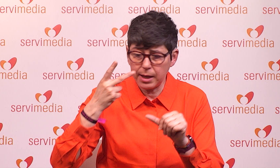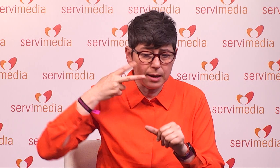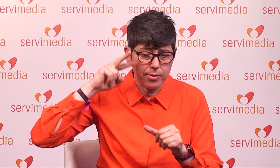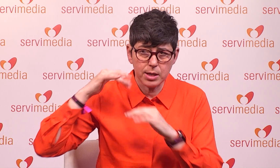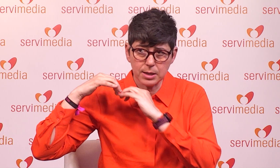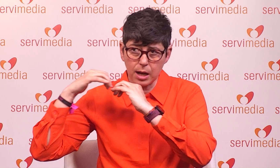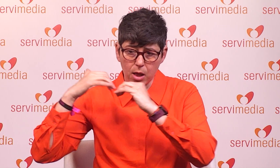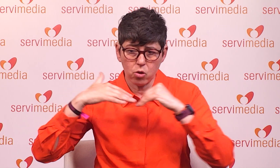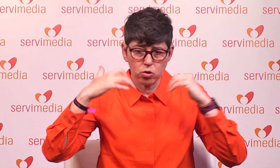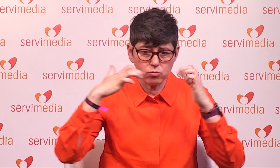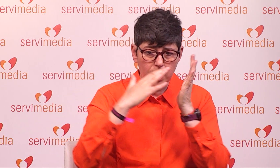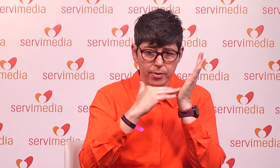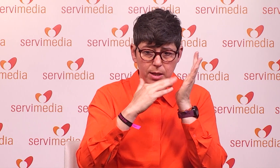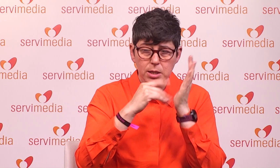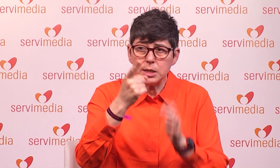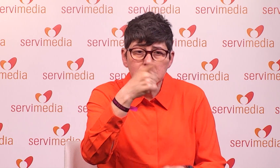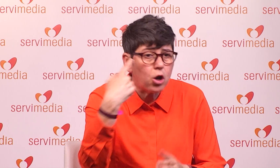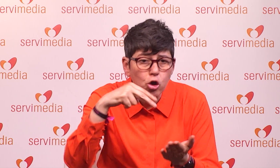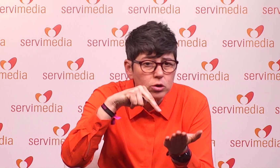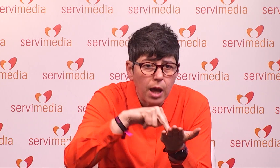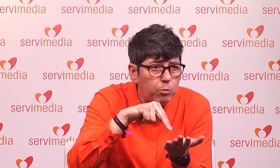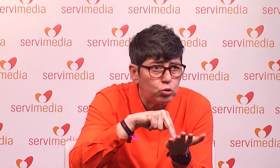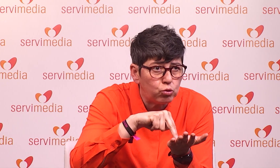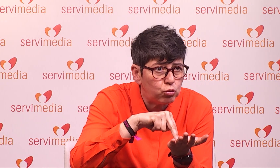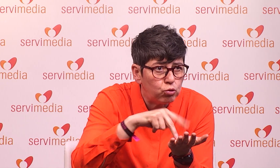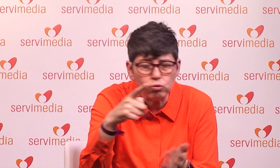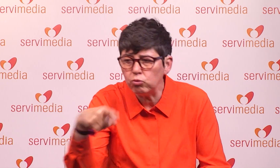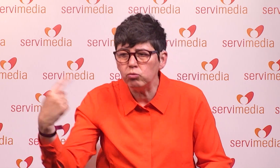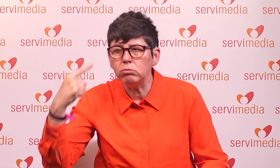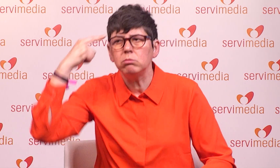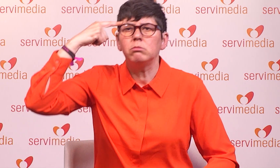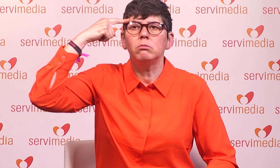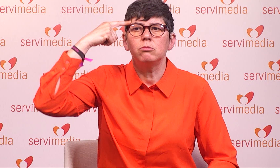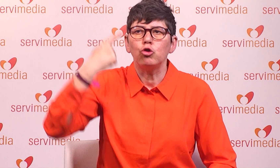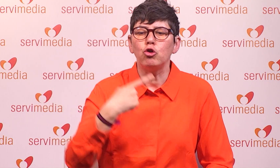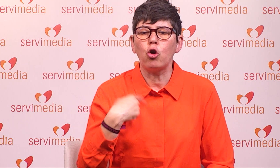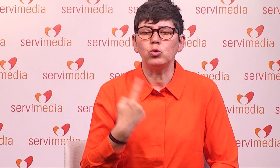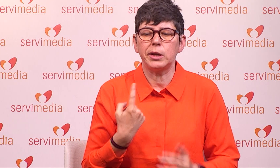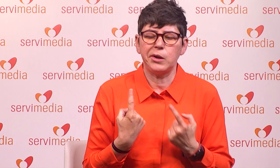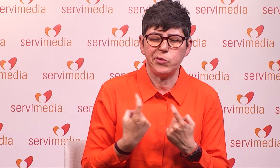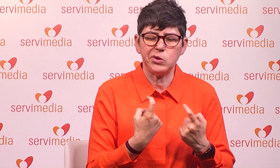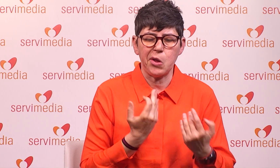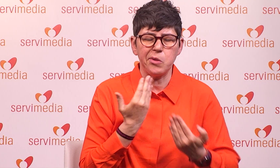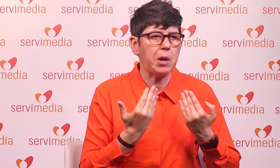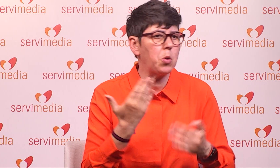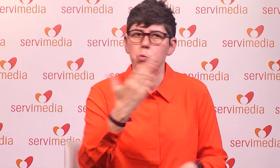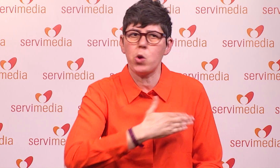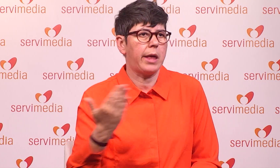Yo siempre digo una cosa muy importante, que gracias a mi experiencia en el Senado y a las Cortes Valencianas, y es que si no